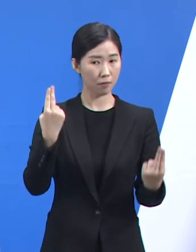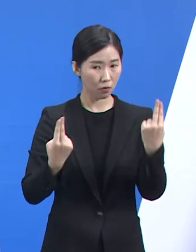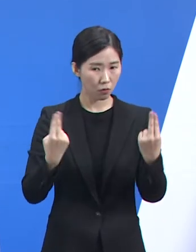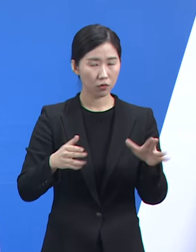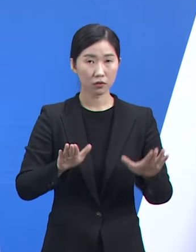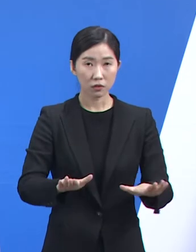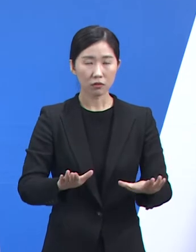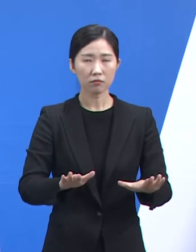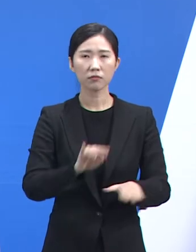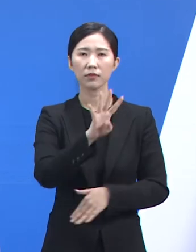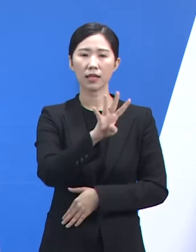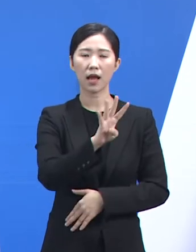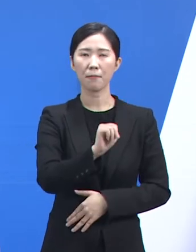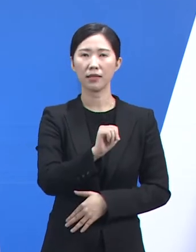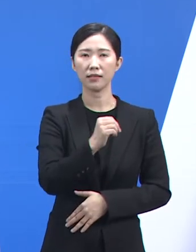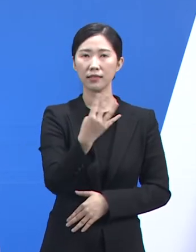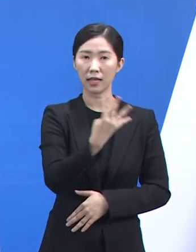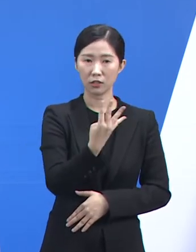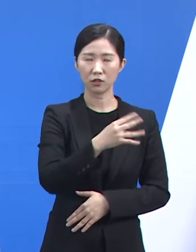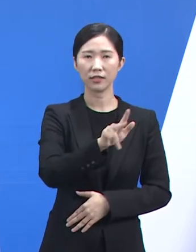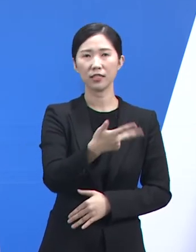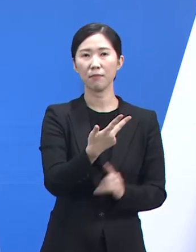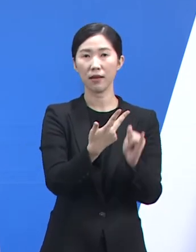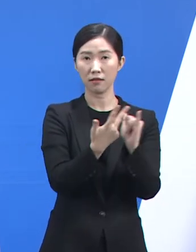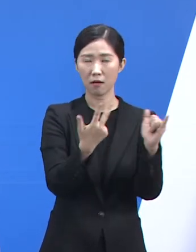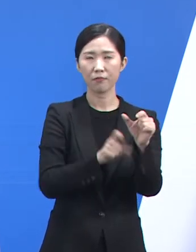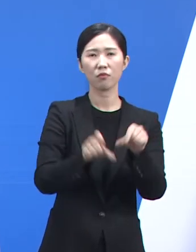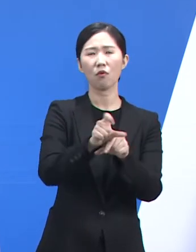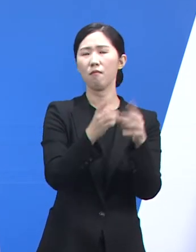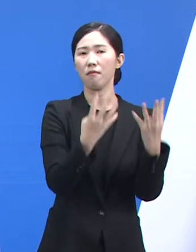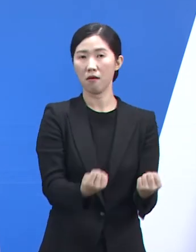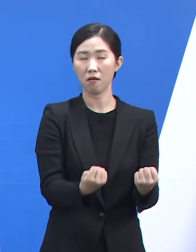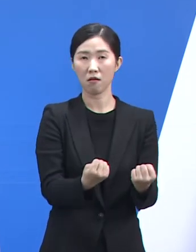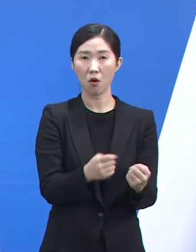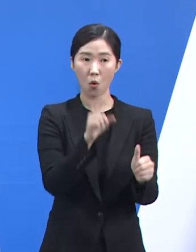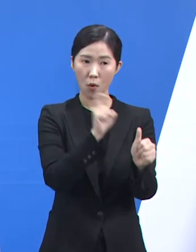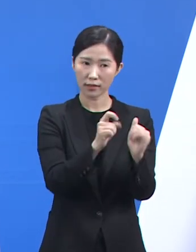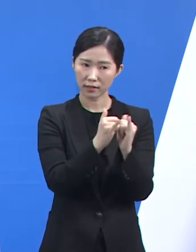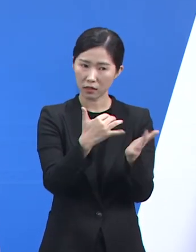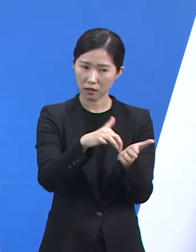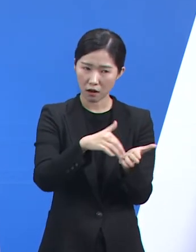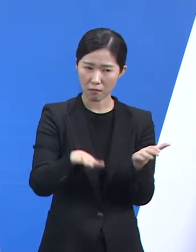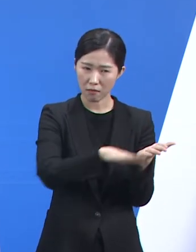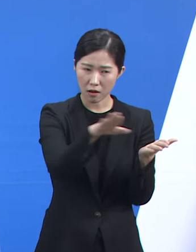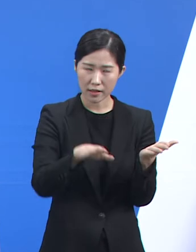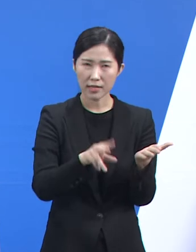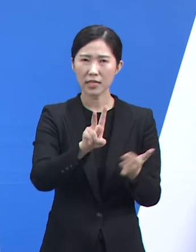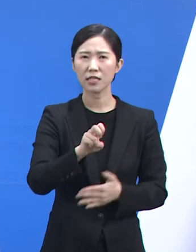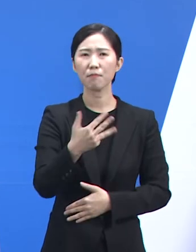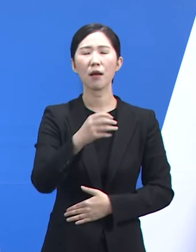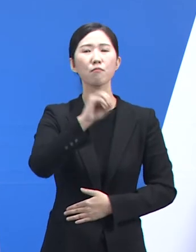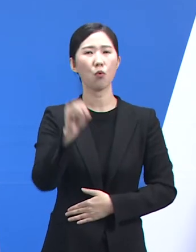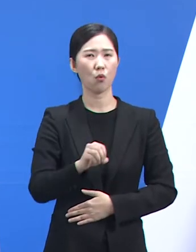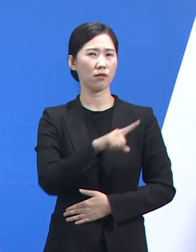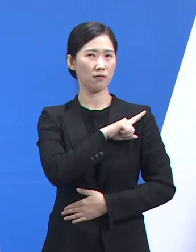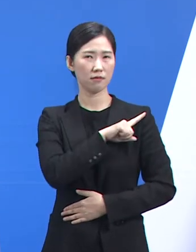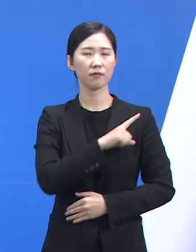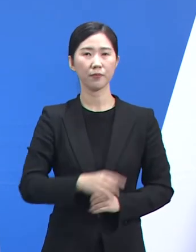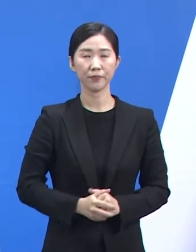4만 3,791명 증가하였으며 전체 확진자 중 28%를 차지하고 있습니다.